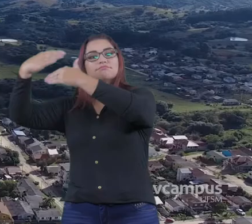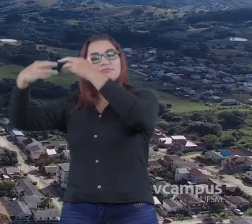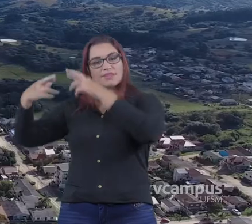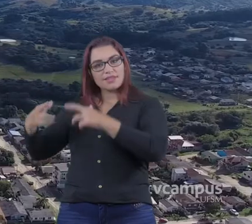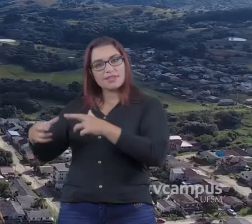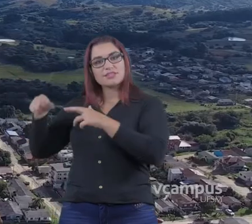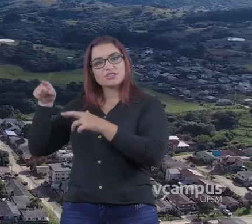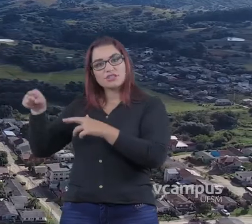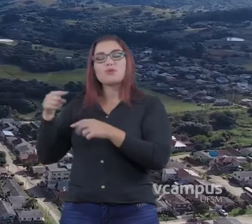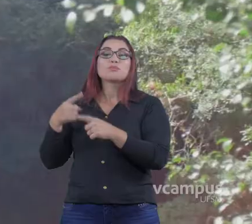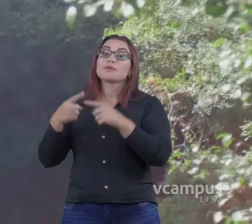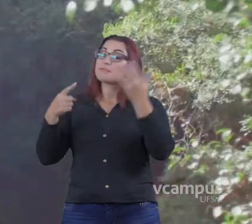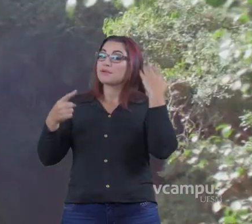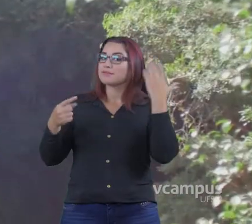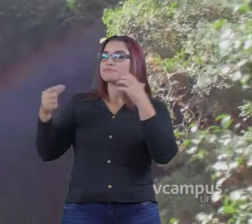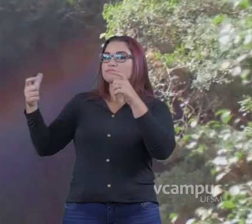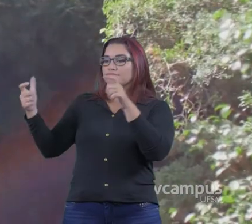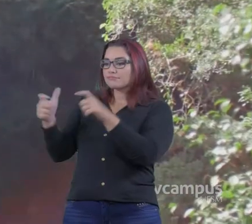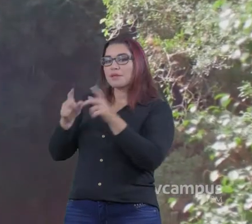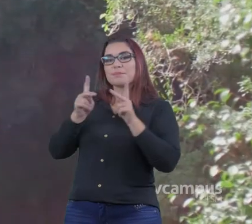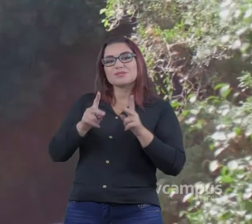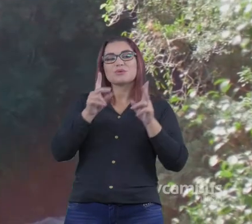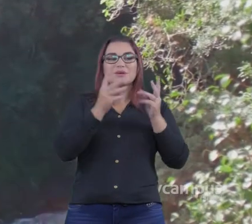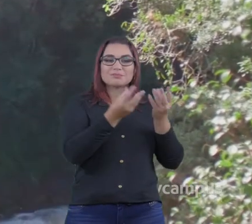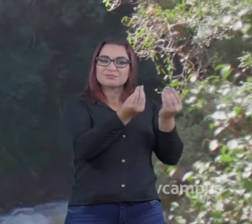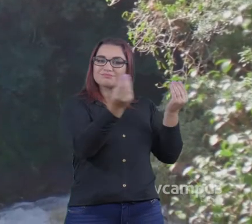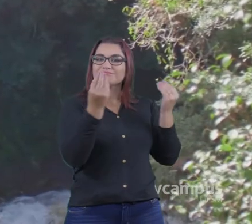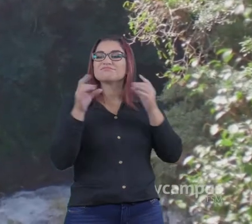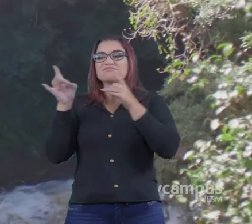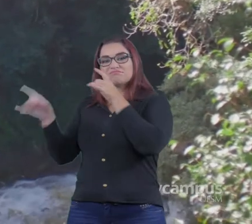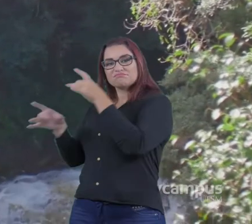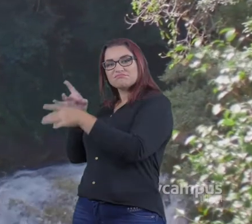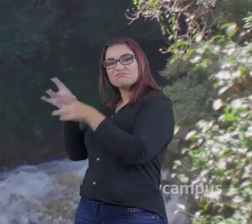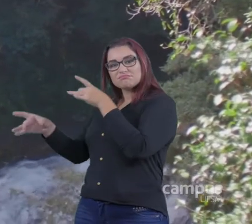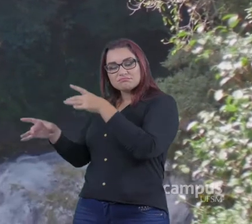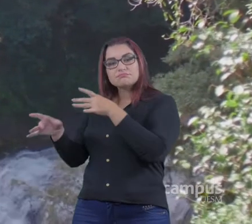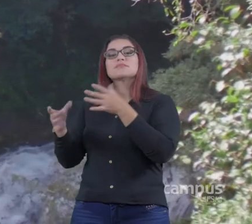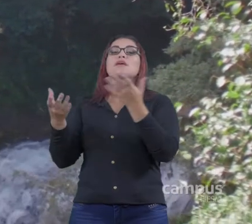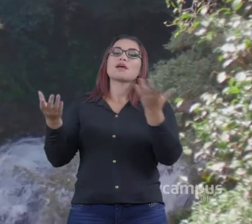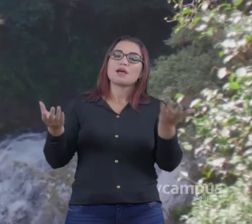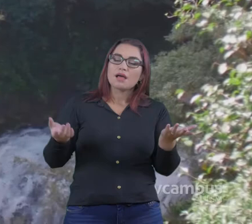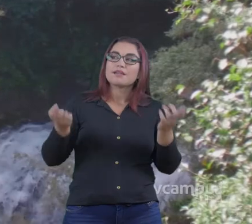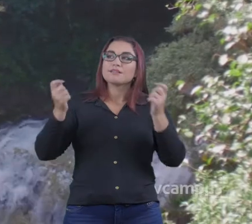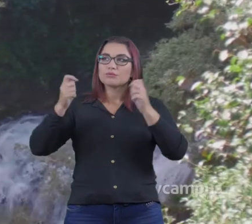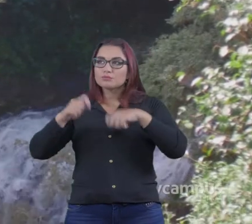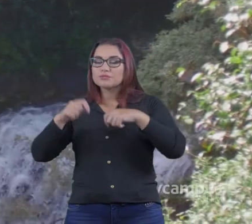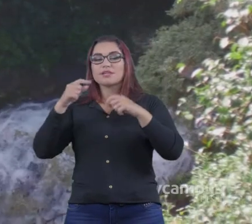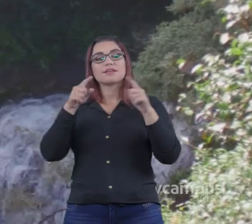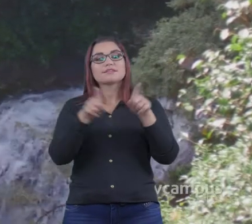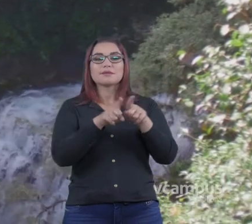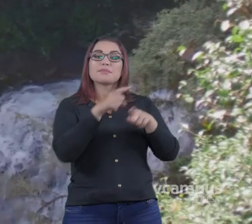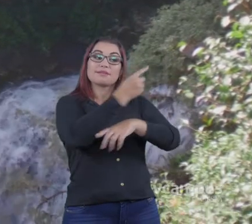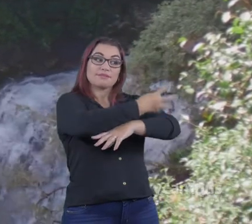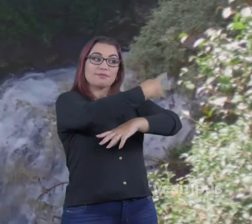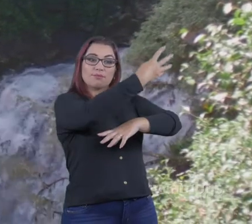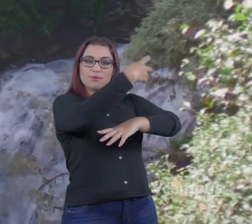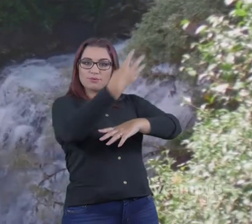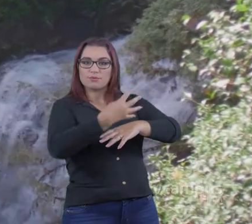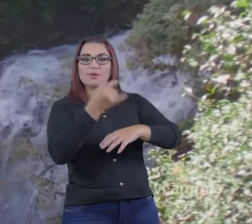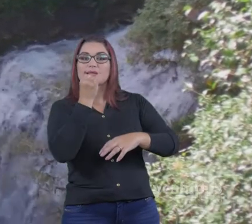baixos Tem um êxodo alto, as pessoas deixam o município E é uma característica da Quarta Colônia também Então, dos